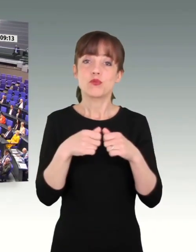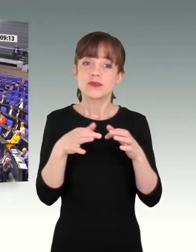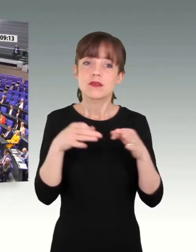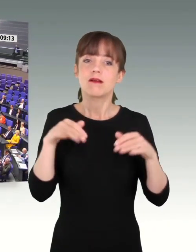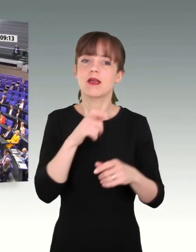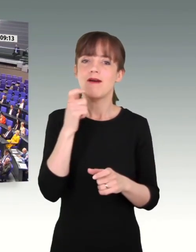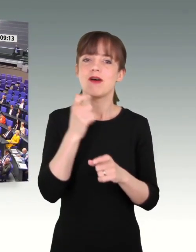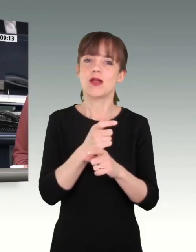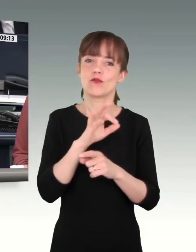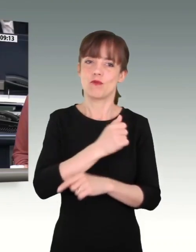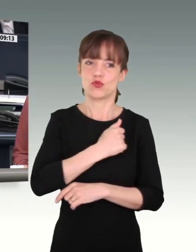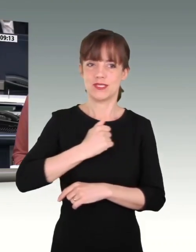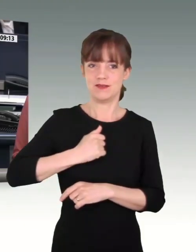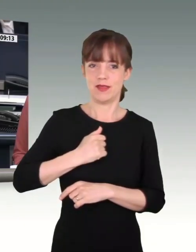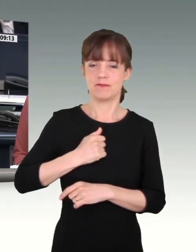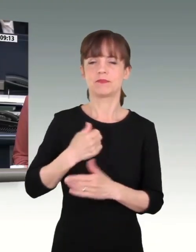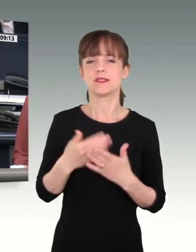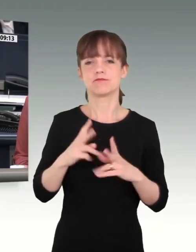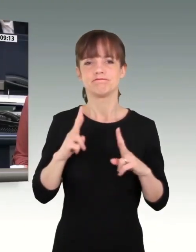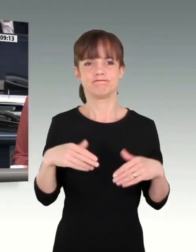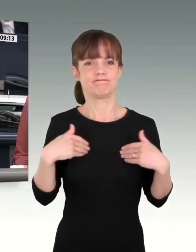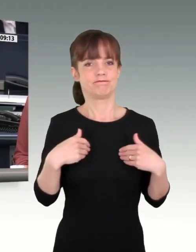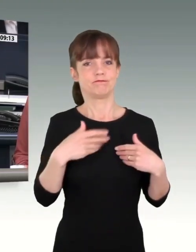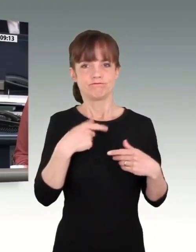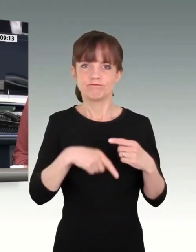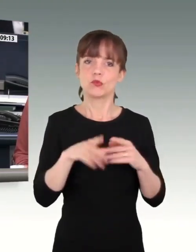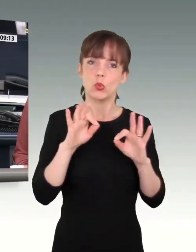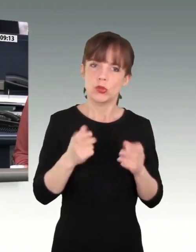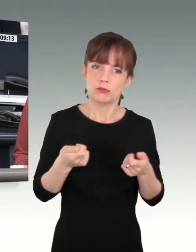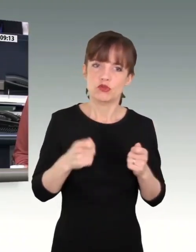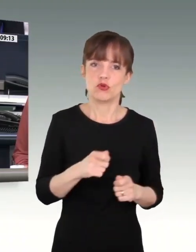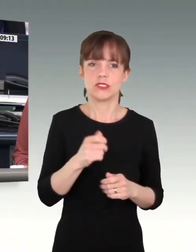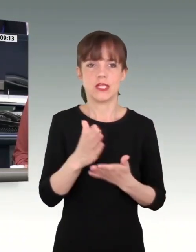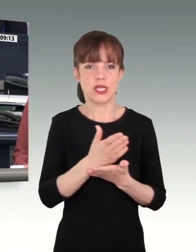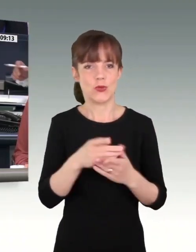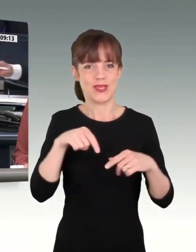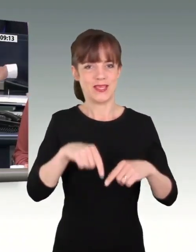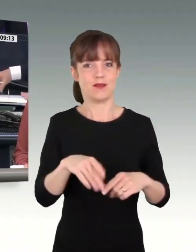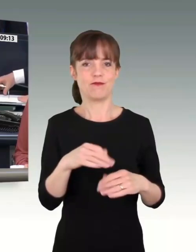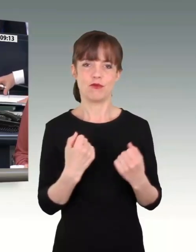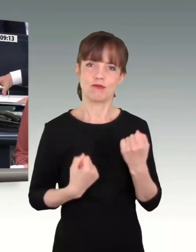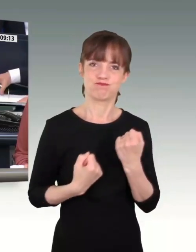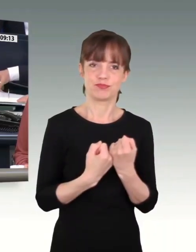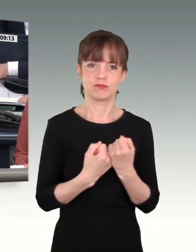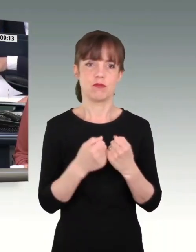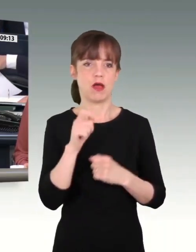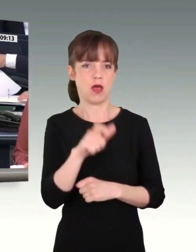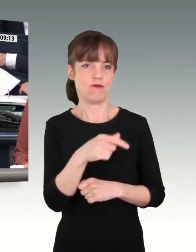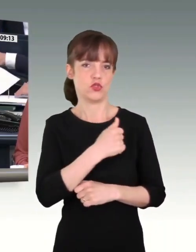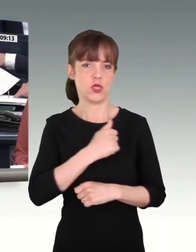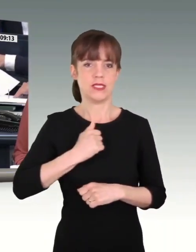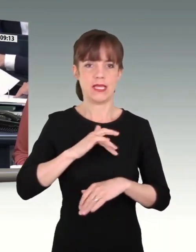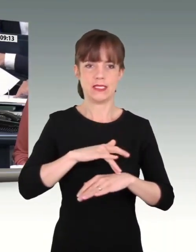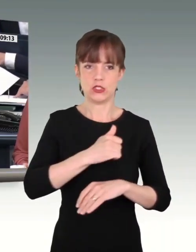Bevor ich die Aussprache eröffne, ich Ihnen, Frau Dr. Högl, mal im Namen des ganzen Hauses als Werbeauftragte für diesen vorgelegten